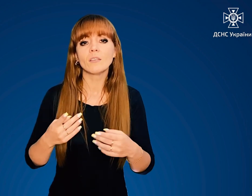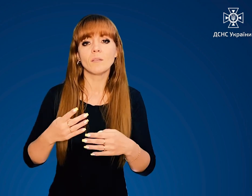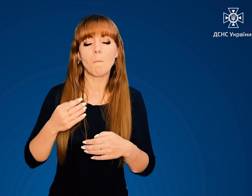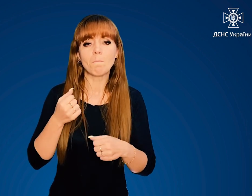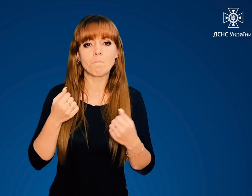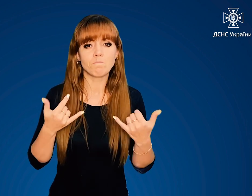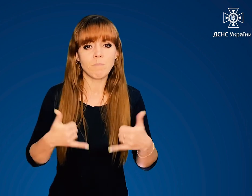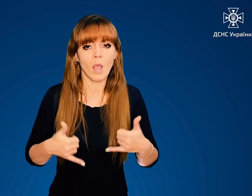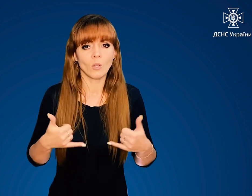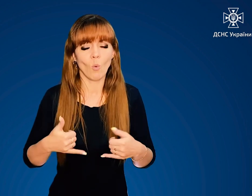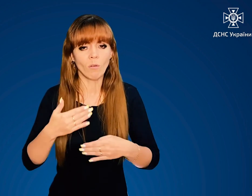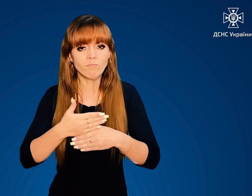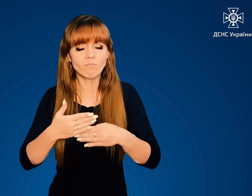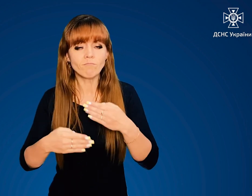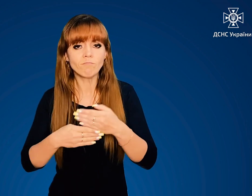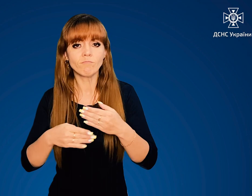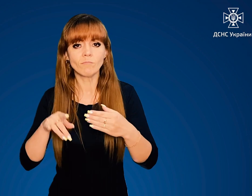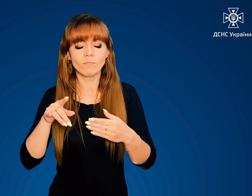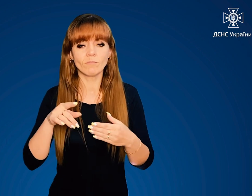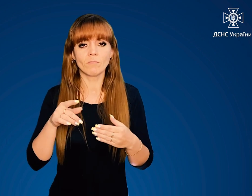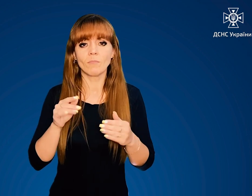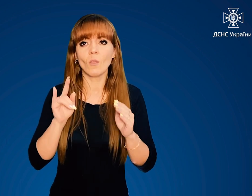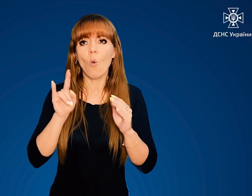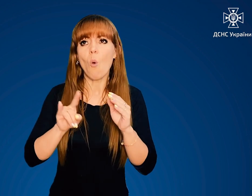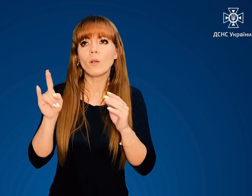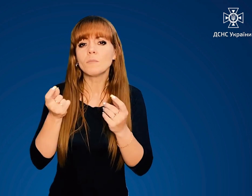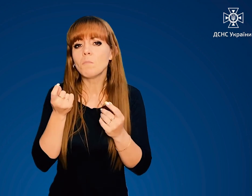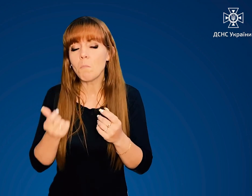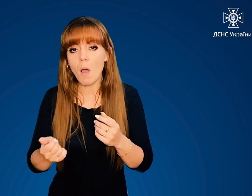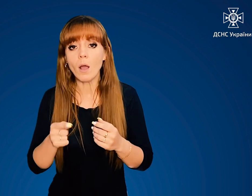будівель з мінімальною кількістю вікон та дверей.